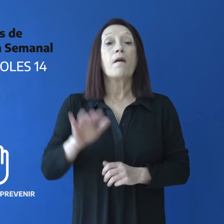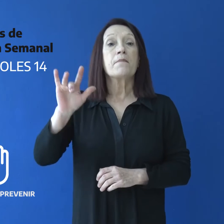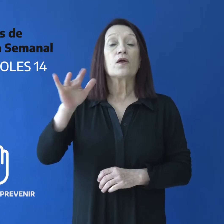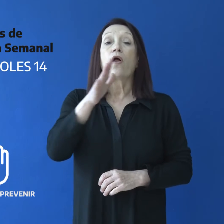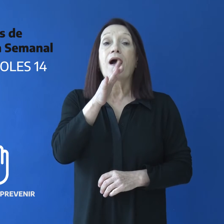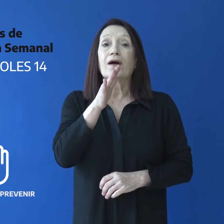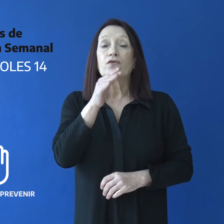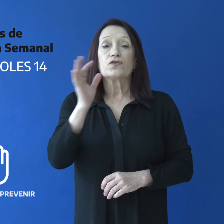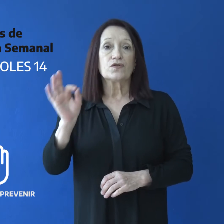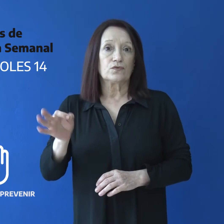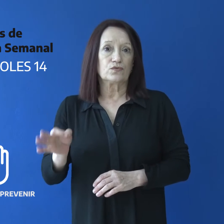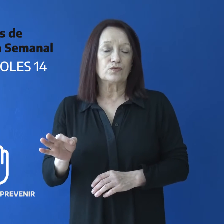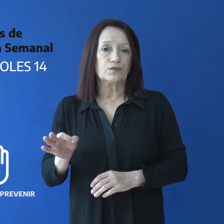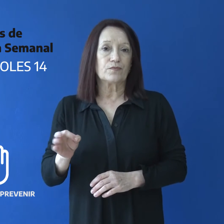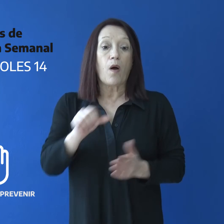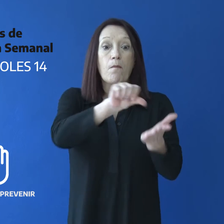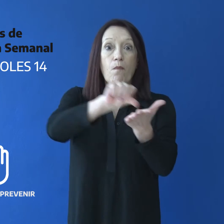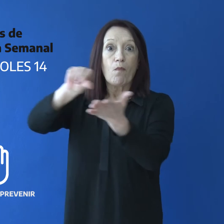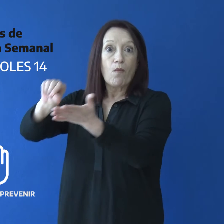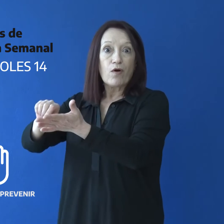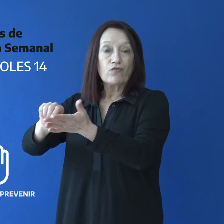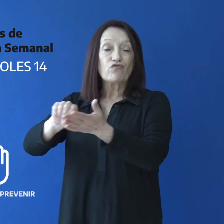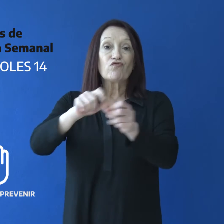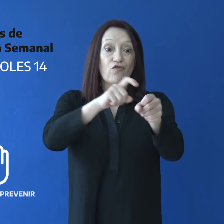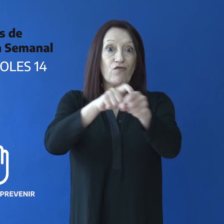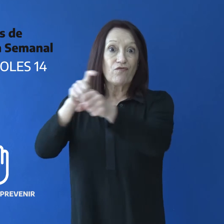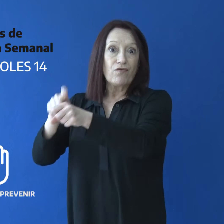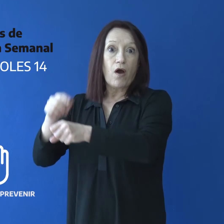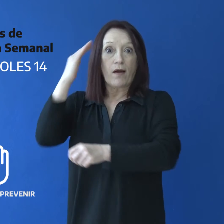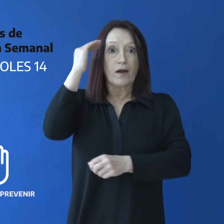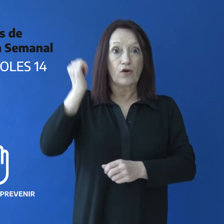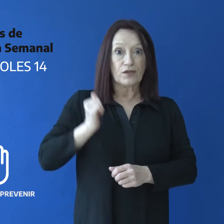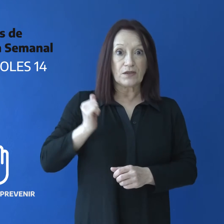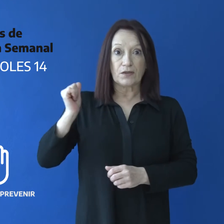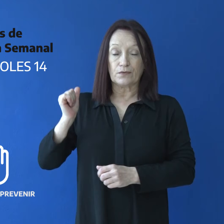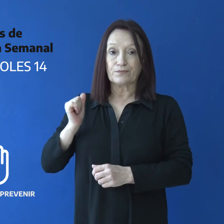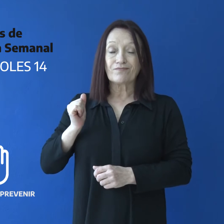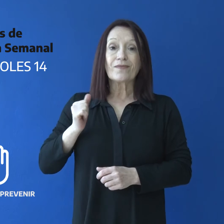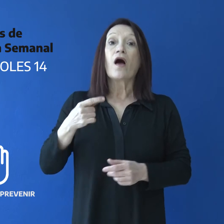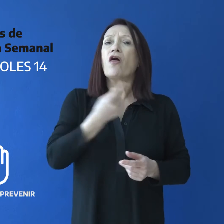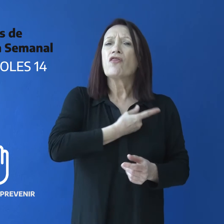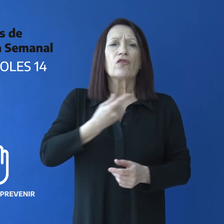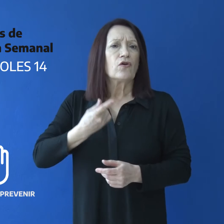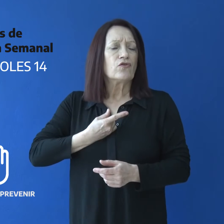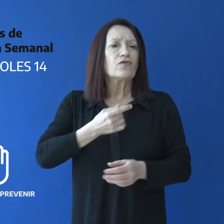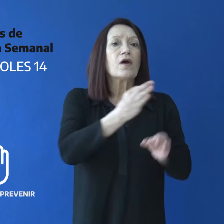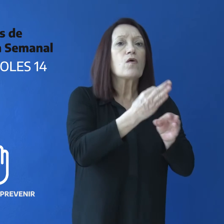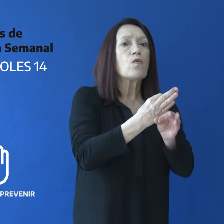Miércoles 14. Puestos fijos de detección en Río Gallegos. Se encuentran en el Colegio